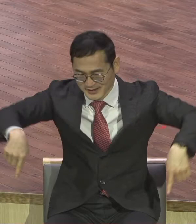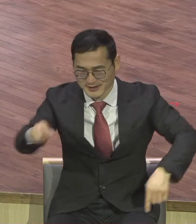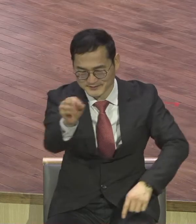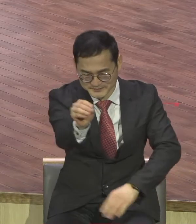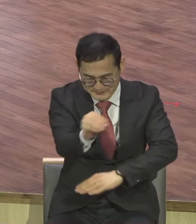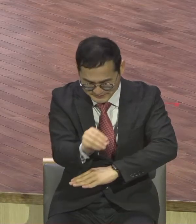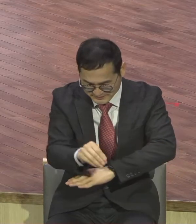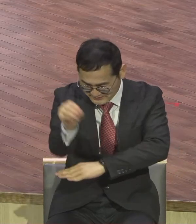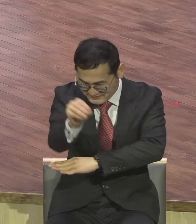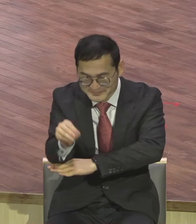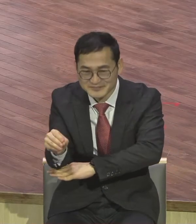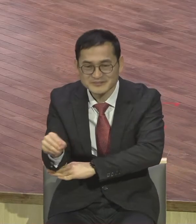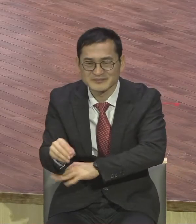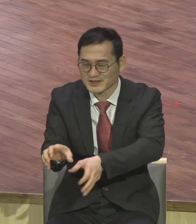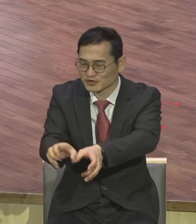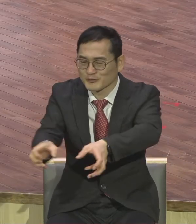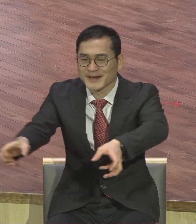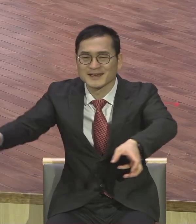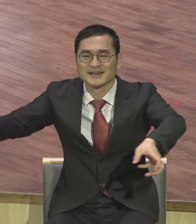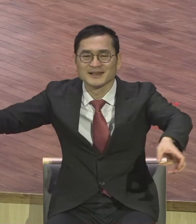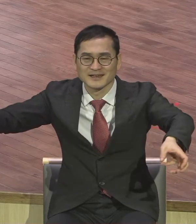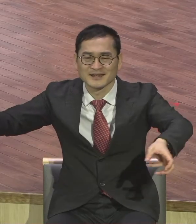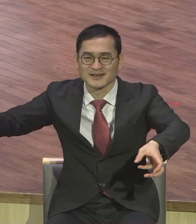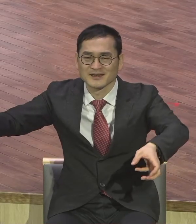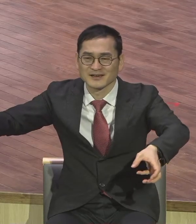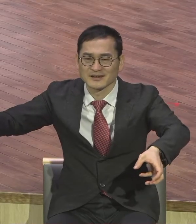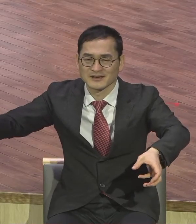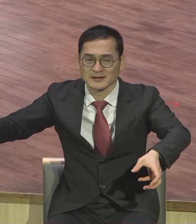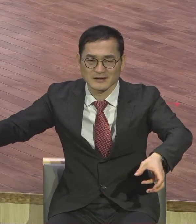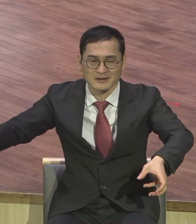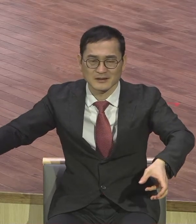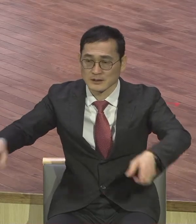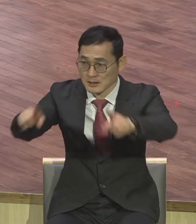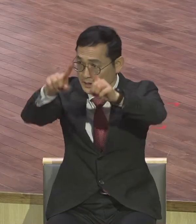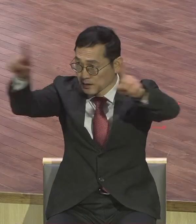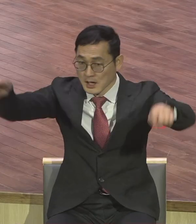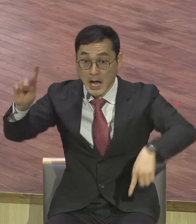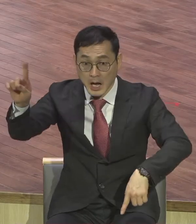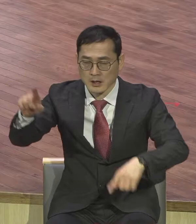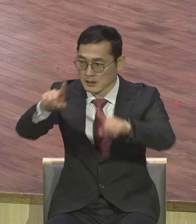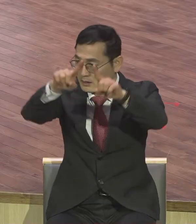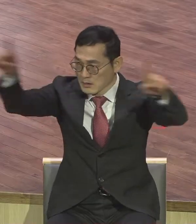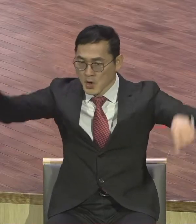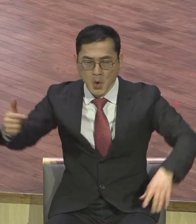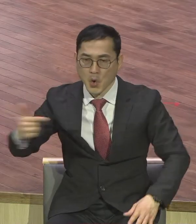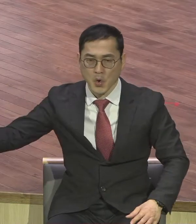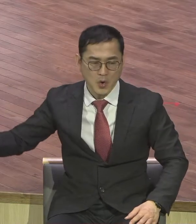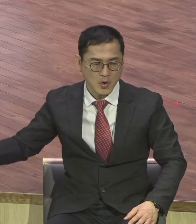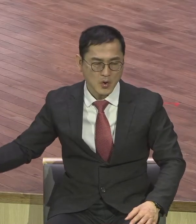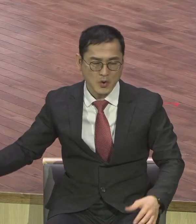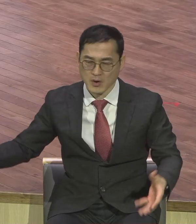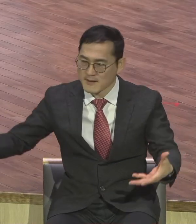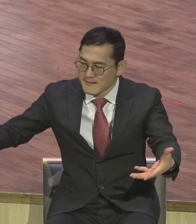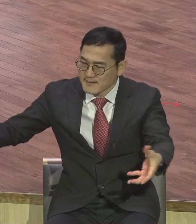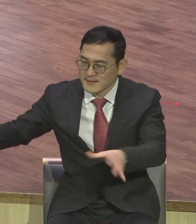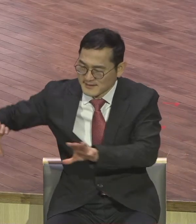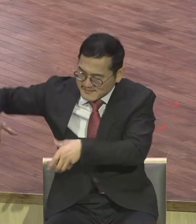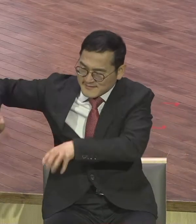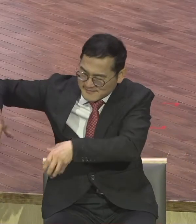성경 두루마리 한 개가 엄청 커요 제가 가보니까 이걸 말아가지고 하나씩 하나씩 이렇게